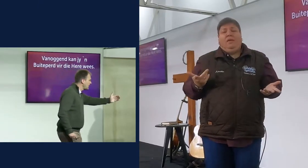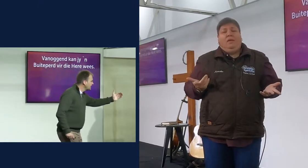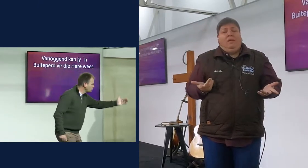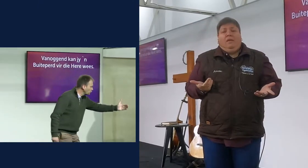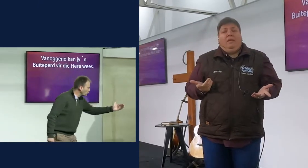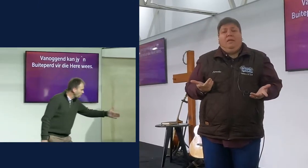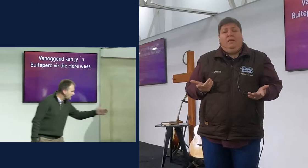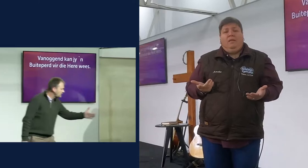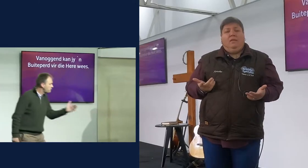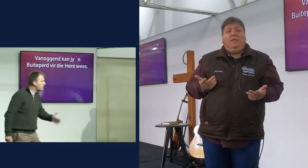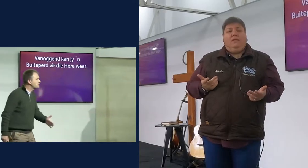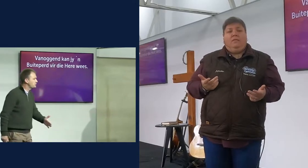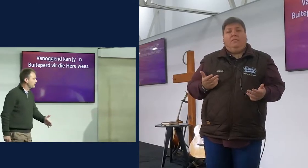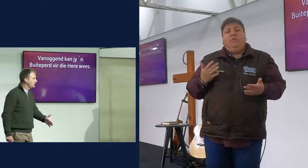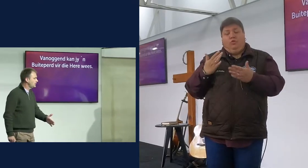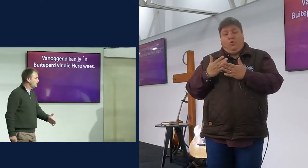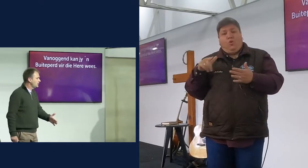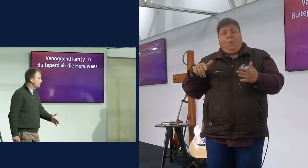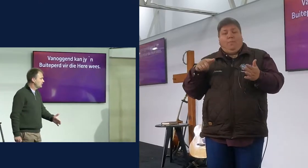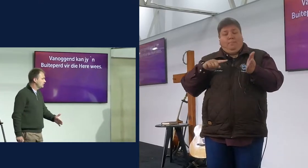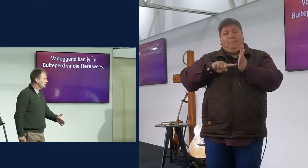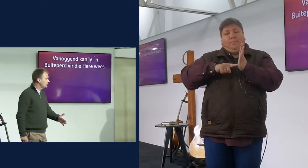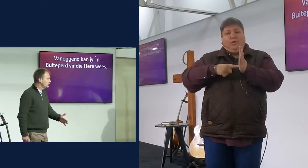leven was, tot op hier die punt toe nie,